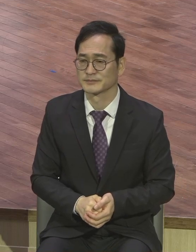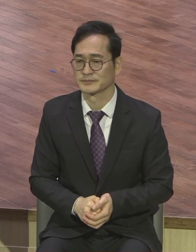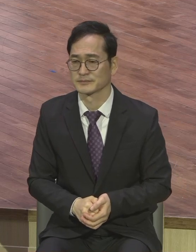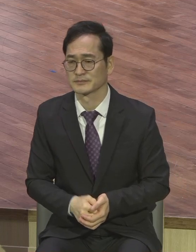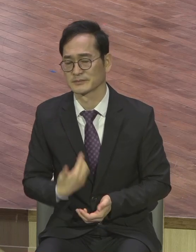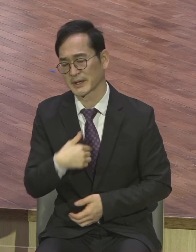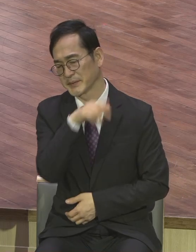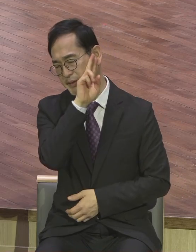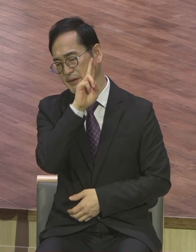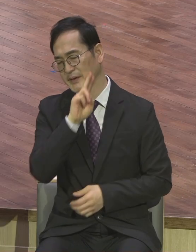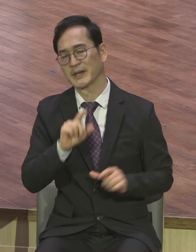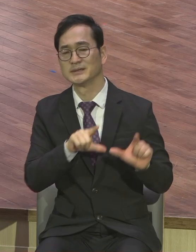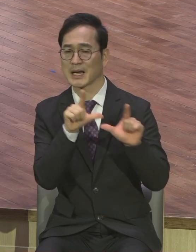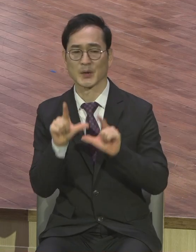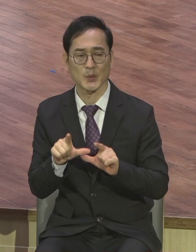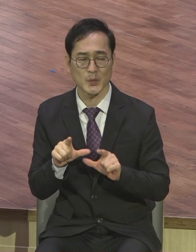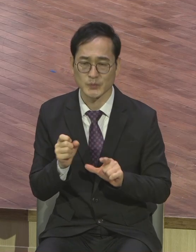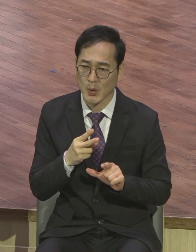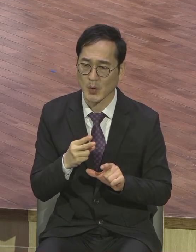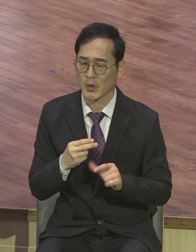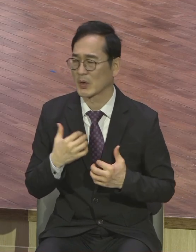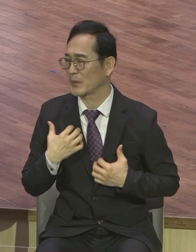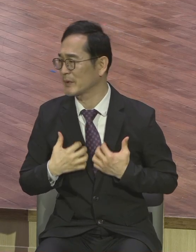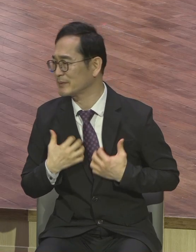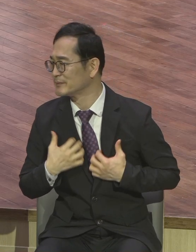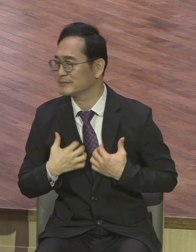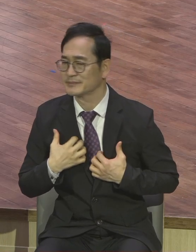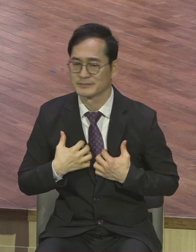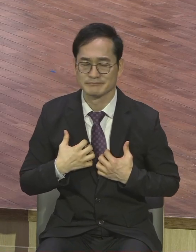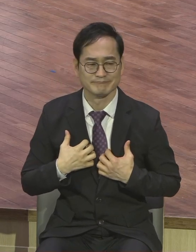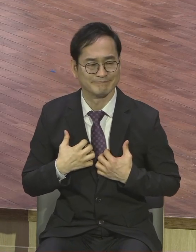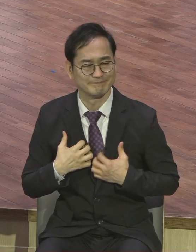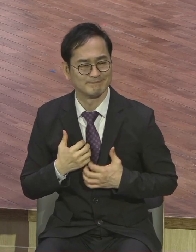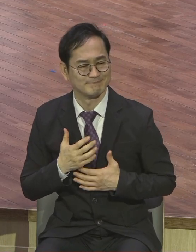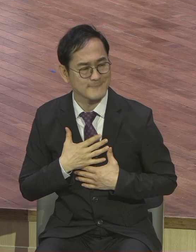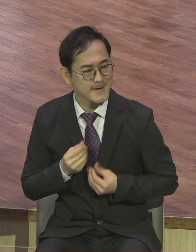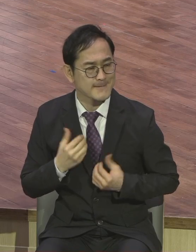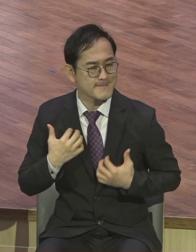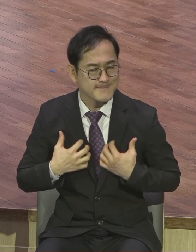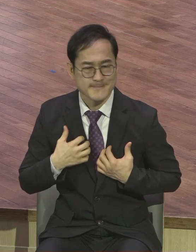하면 내가 남들이 인정받지 내가 어떻게 하면 좀 인기를 얻지